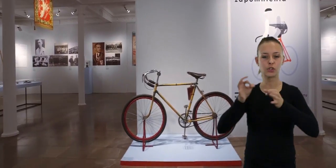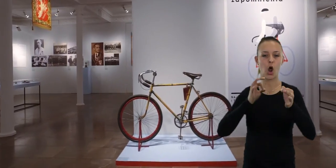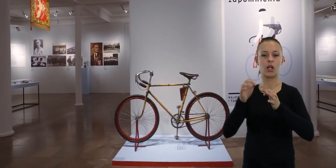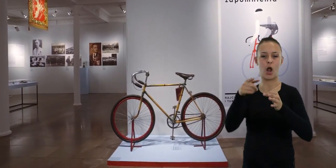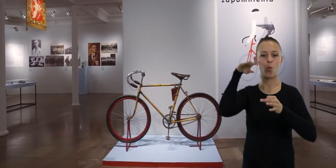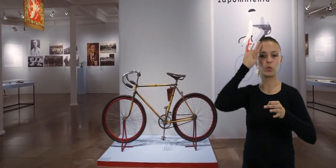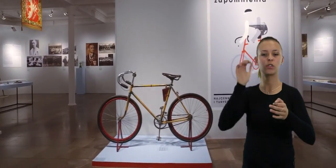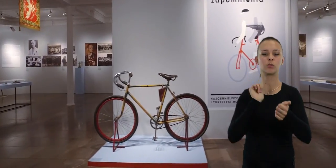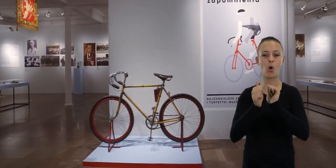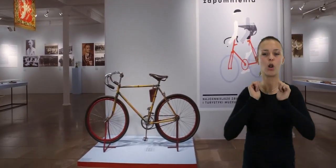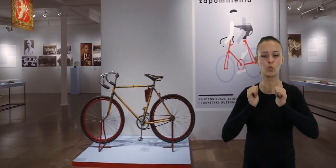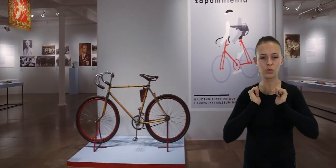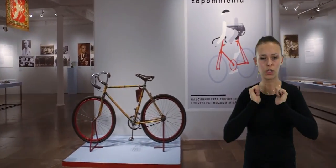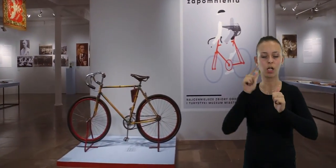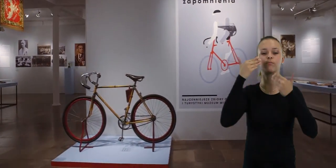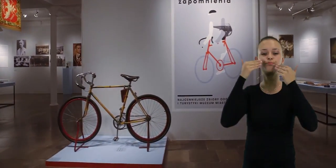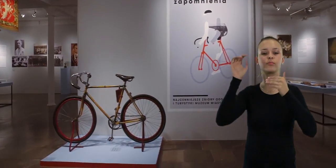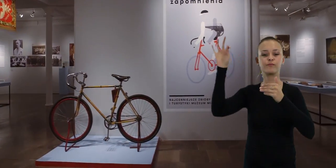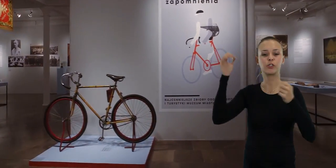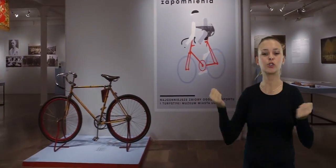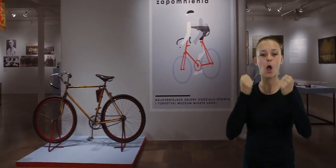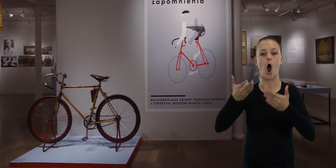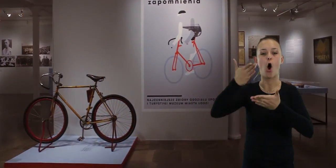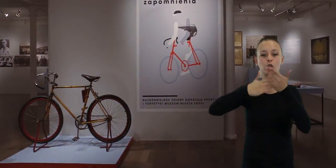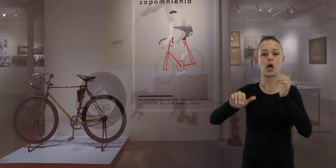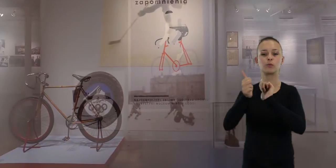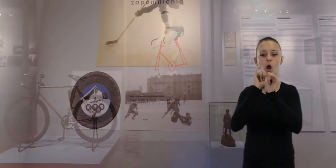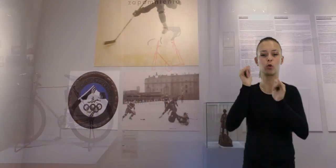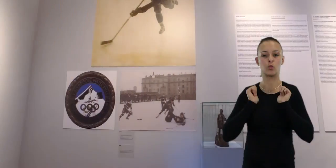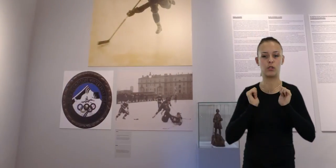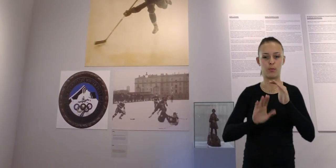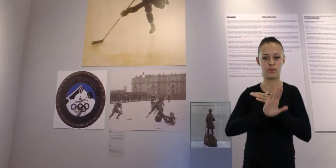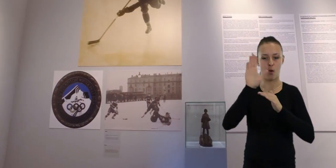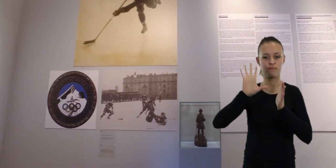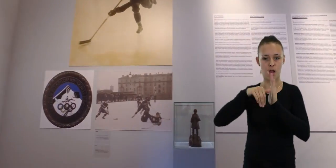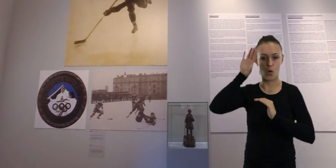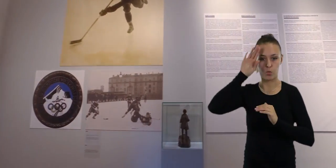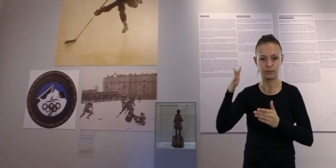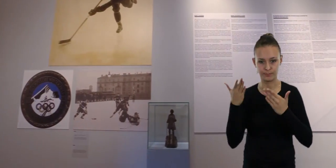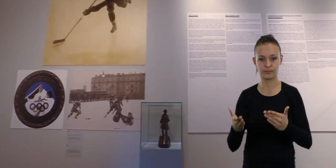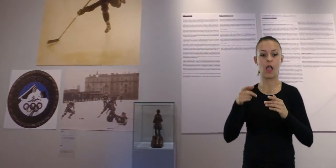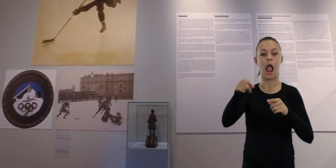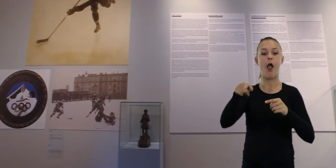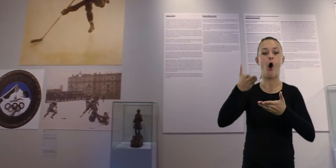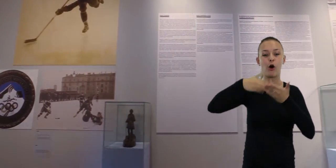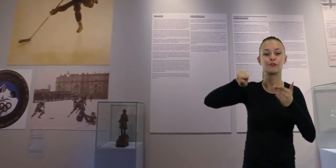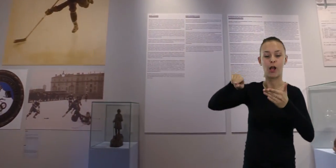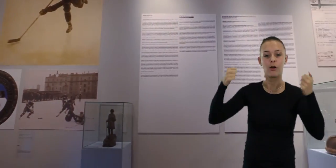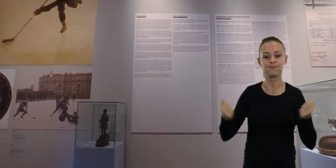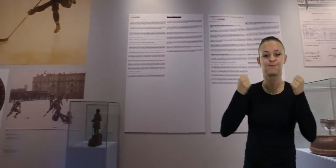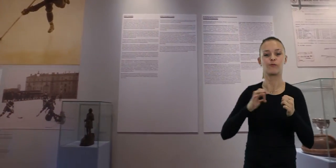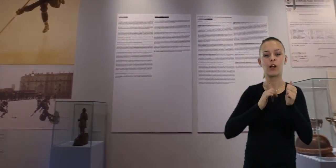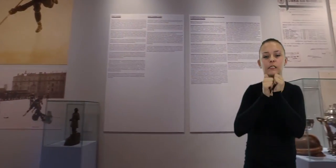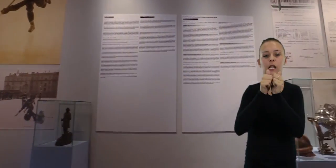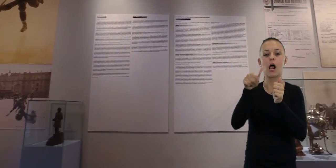Upowszechnianie wiedzy o dorobku łódzkiego sportu i turystyki stanowi podstawowy profil działania Oddziału Sportu i Turystyki Muzeum